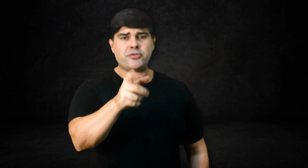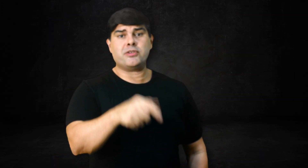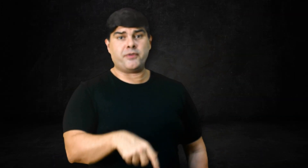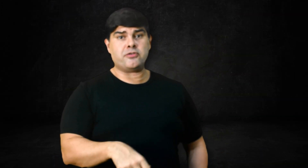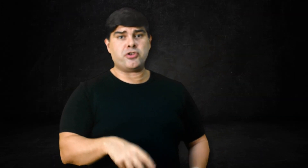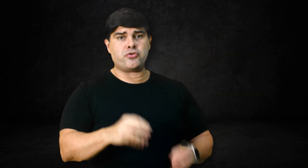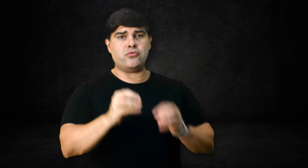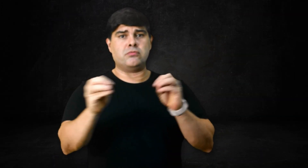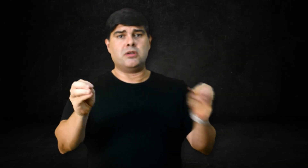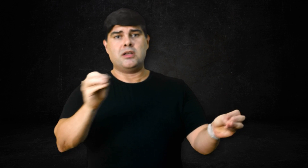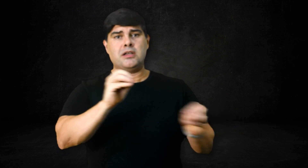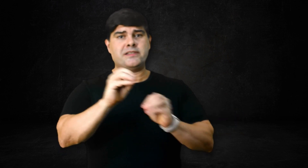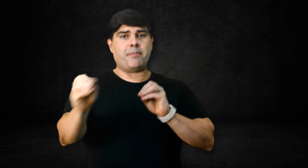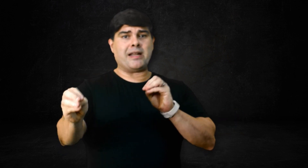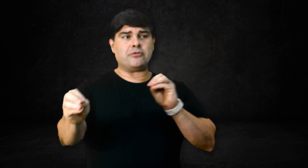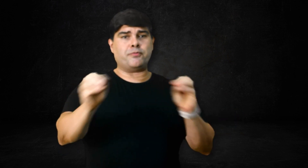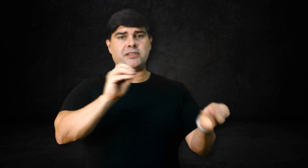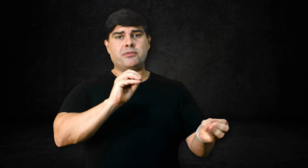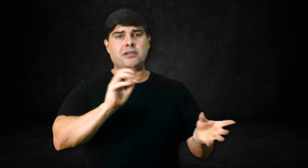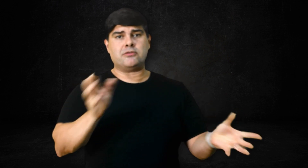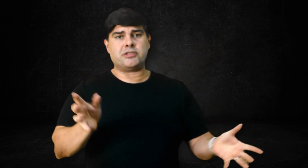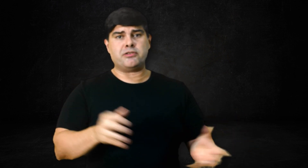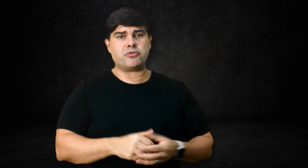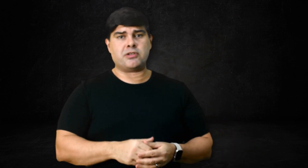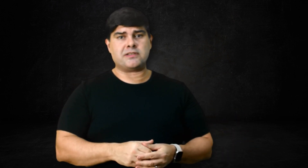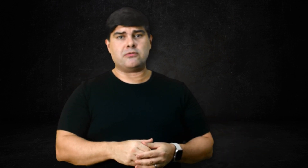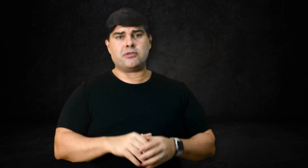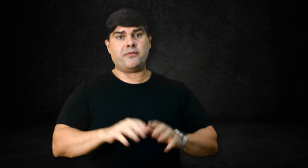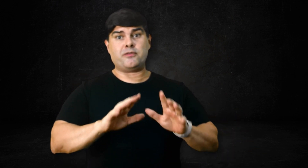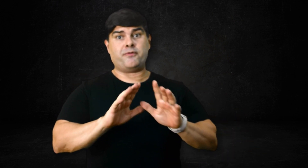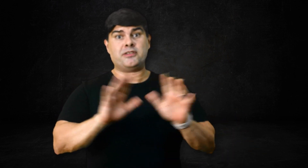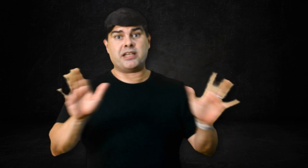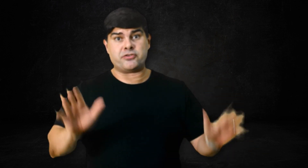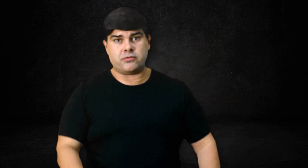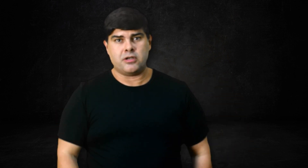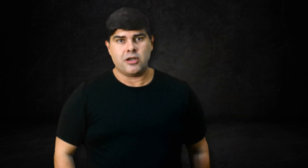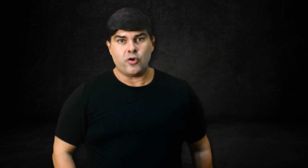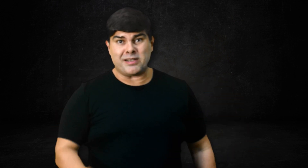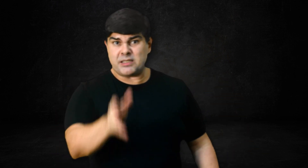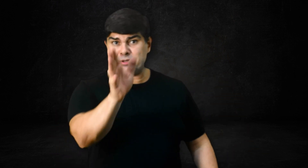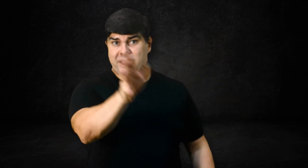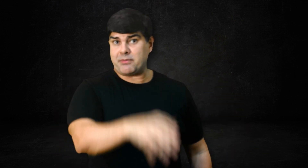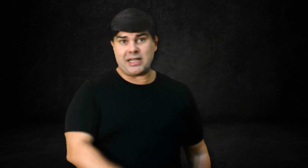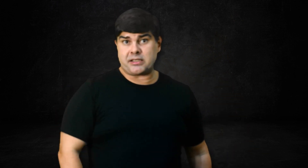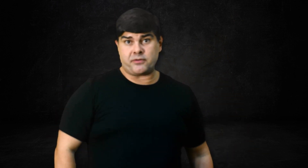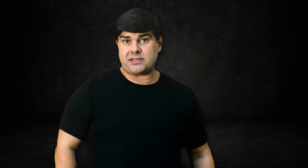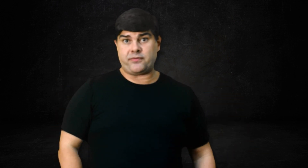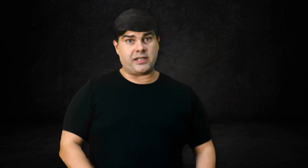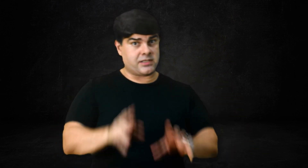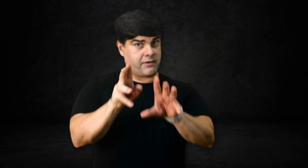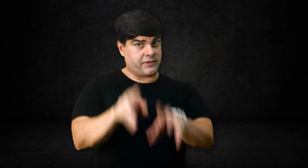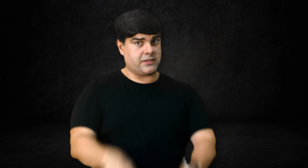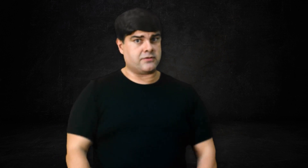quando é feito em jejum. Separado, por exemplo, do treino da musculação. Então é um efeito fantástico. Uma simples caminhada que você faça, você vai fazer isso.